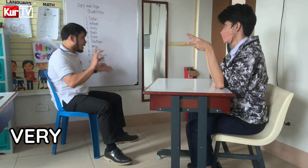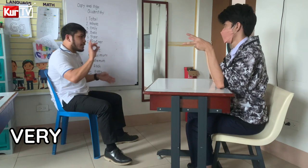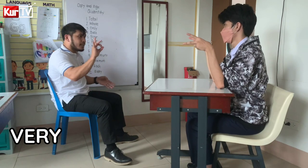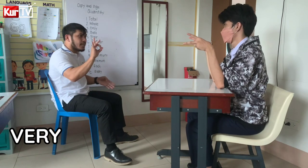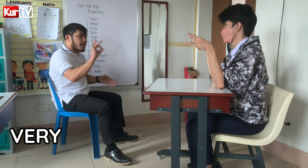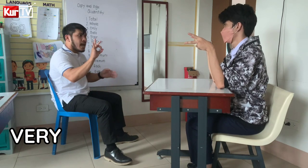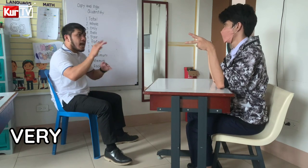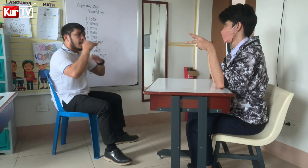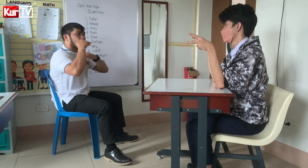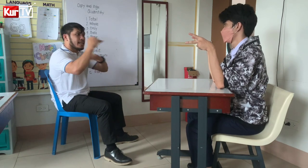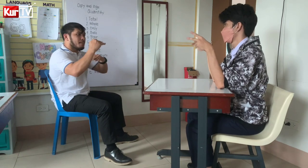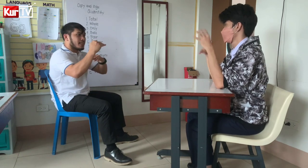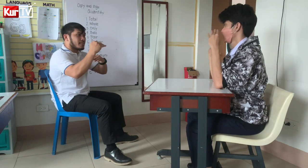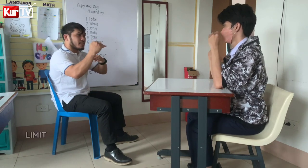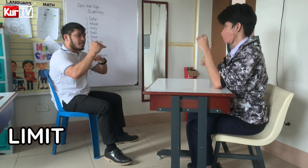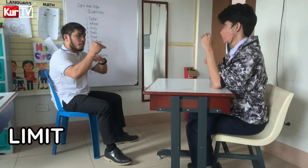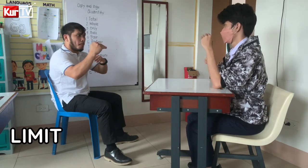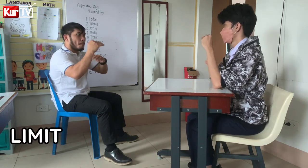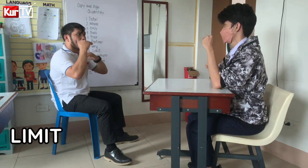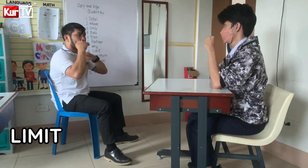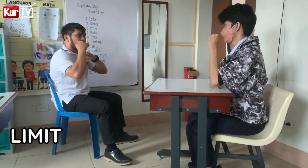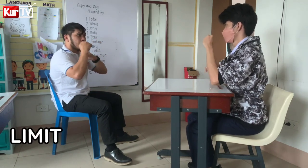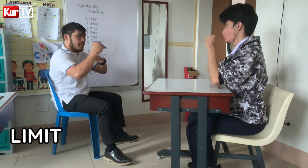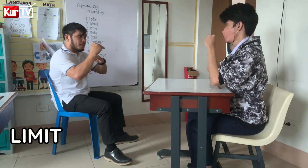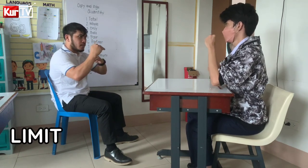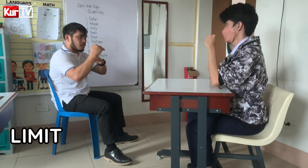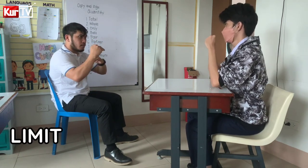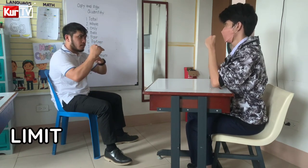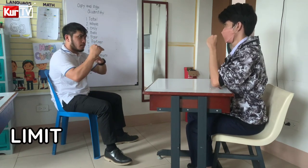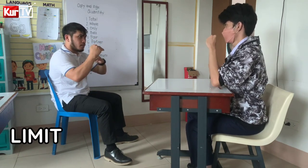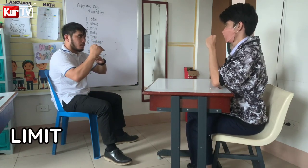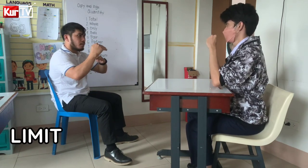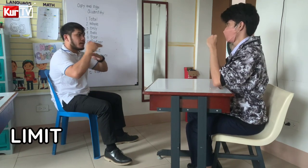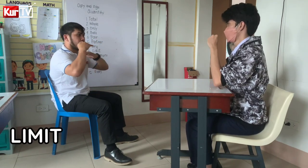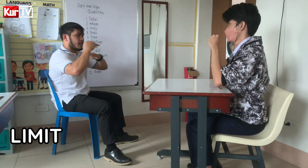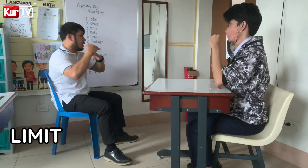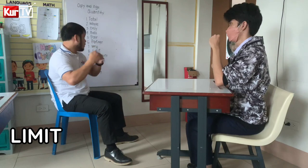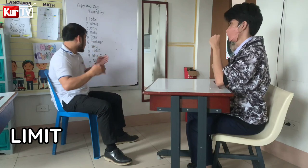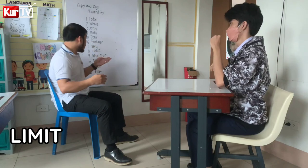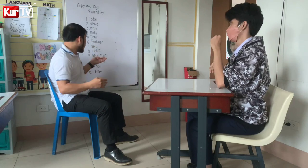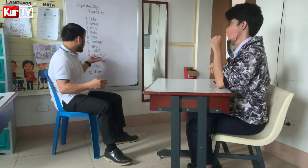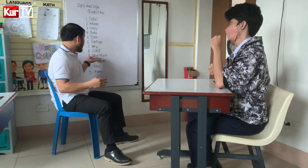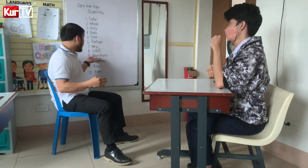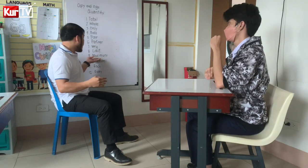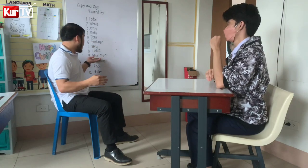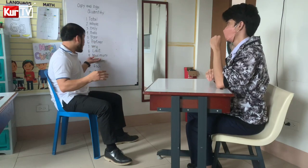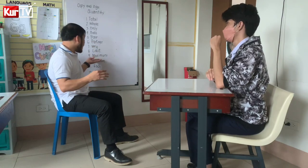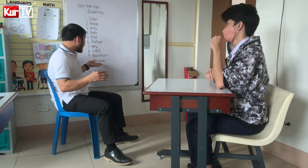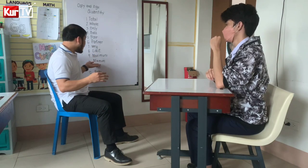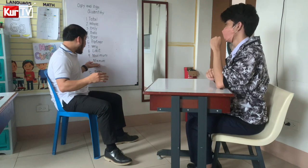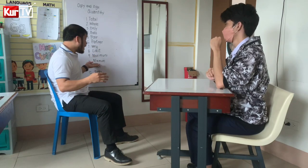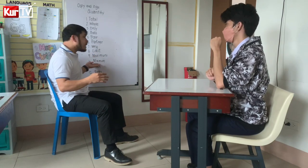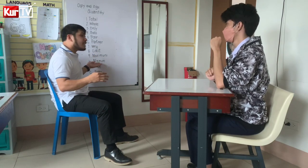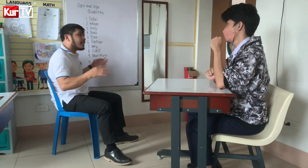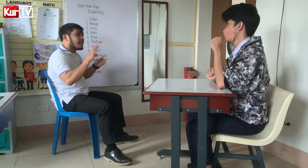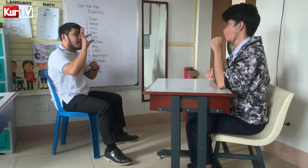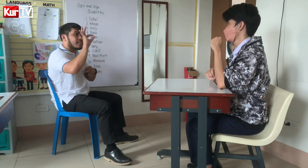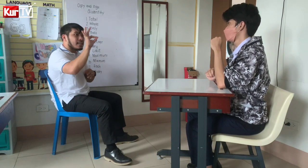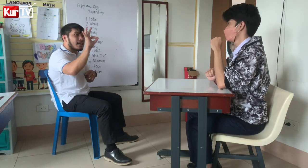eight. Limit. Limit. Ayan. Limit. Nine and ten. Nine